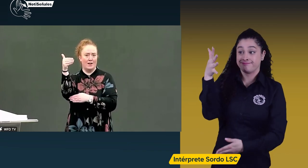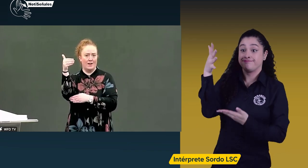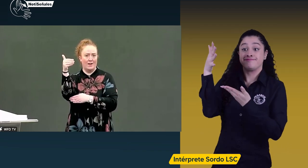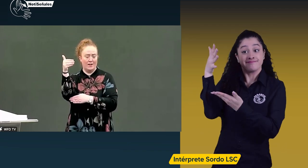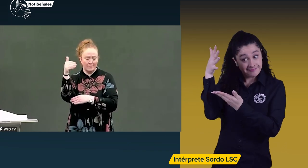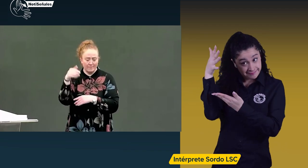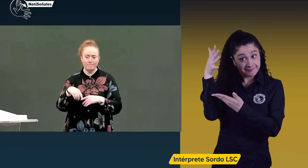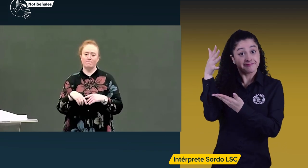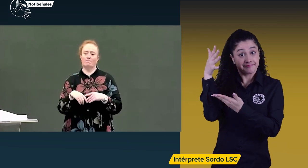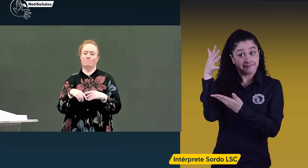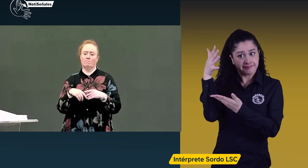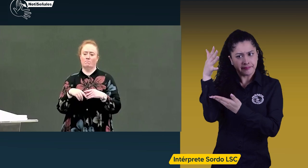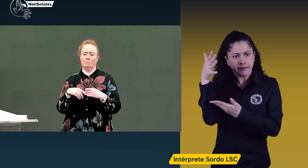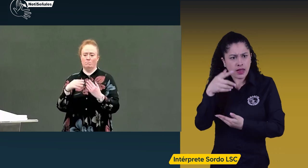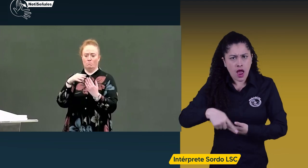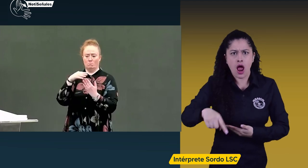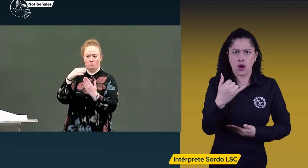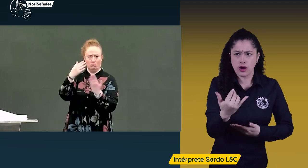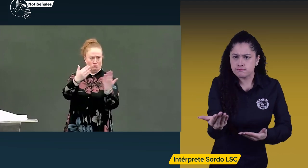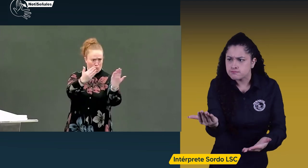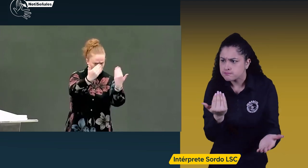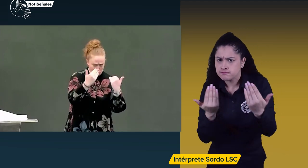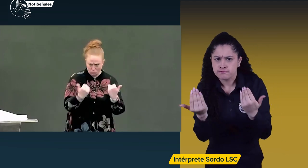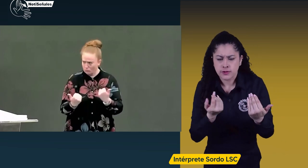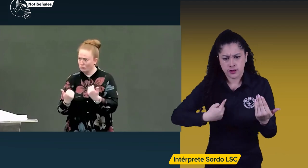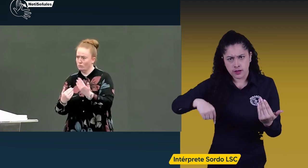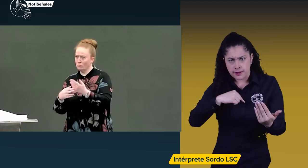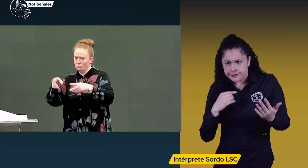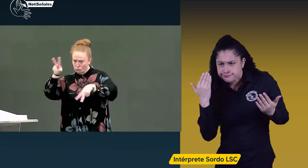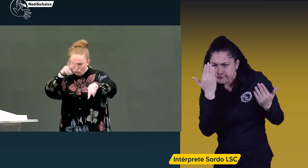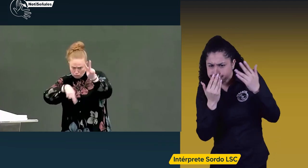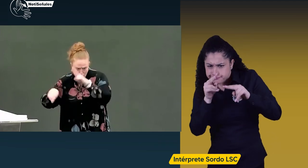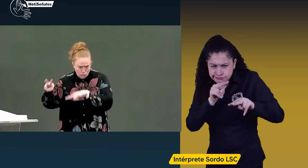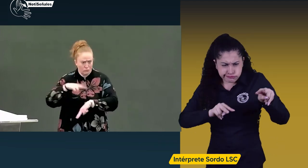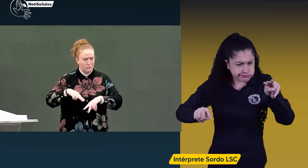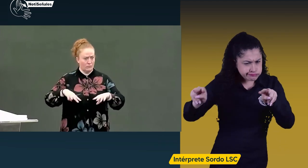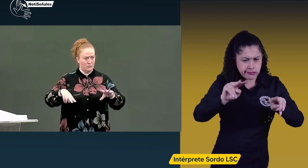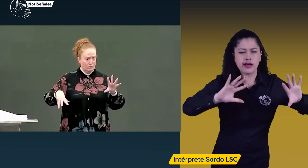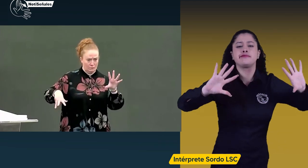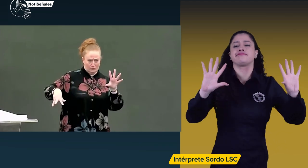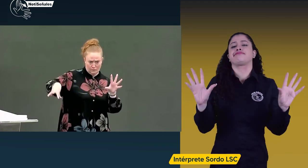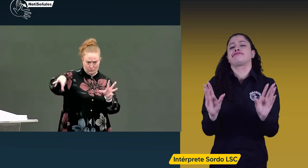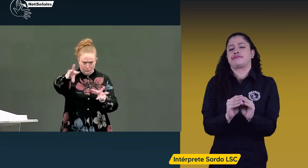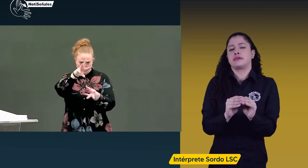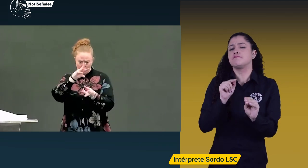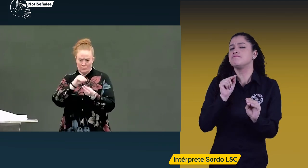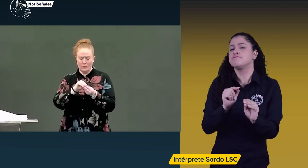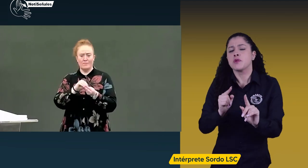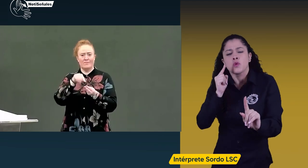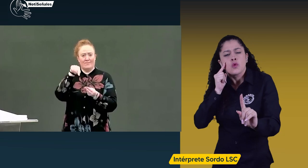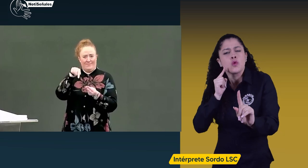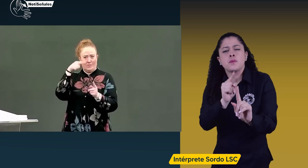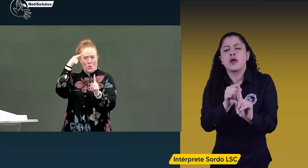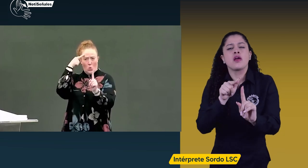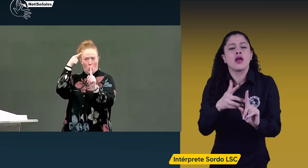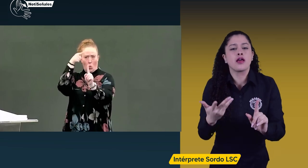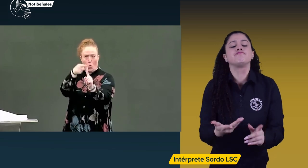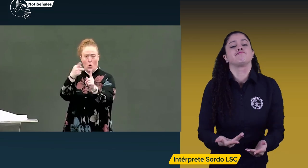Es un espacio para analizar y ver estas propuestas y llegar a un consenso que brindará la bandera oficial que se aprobará